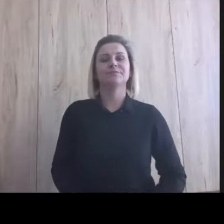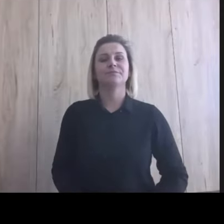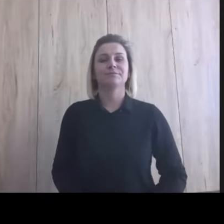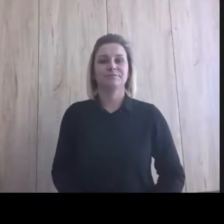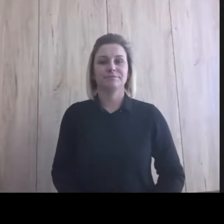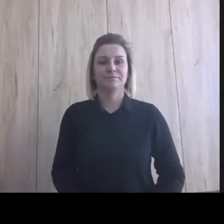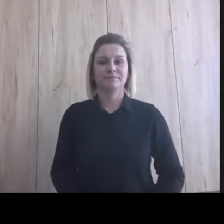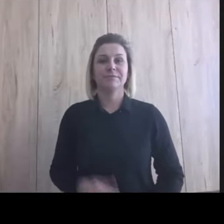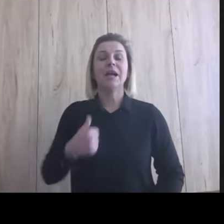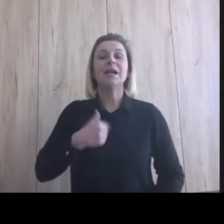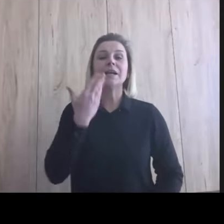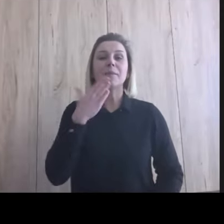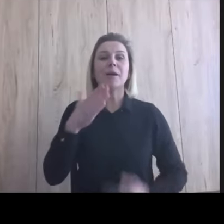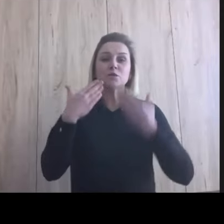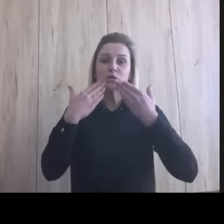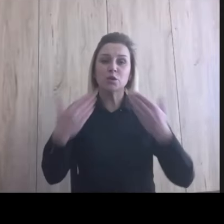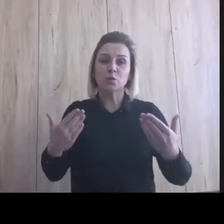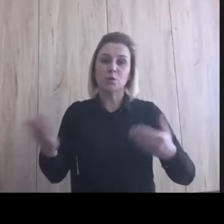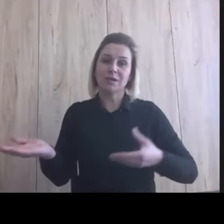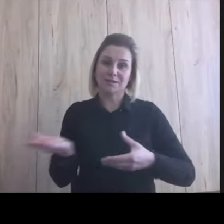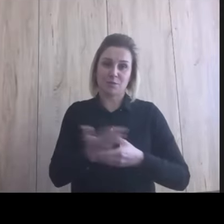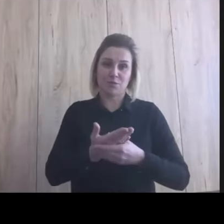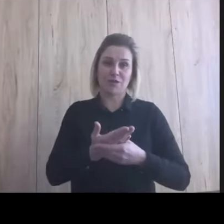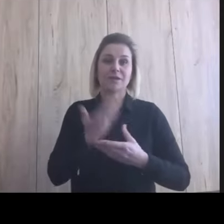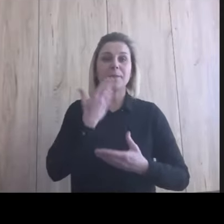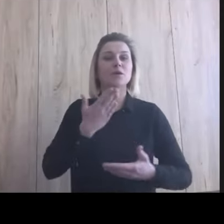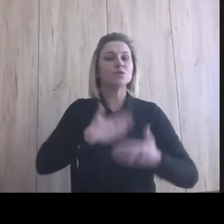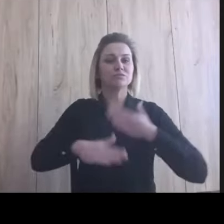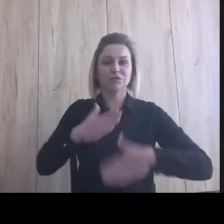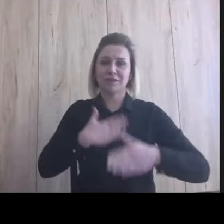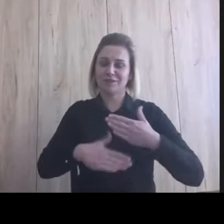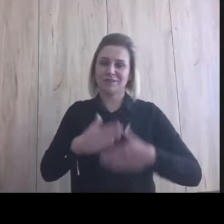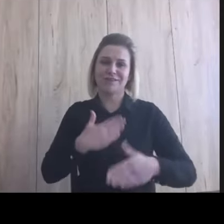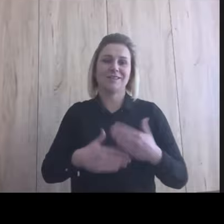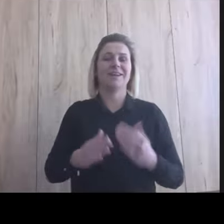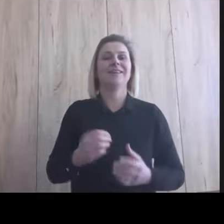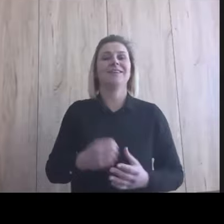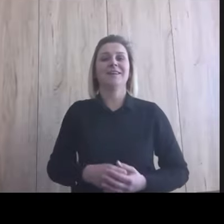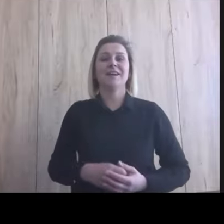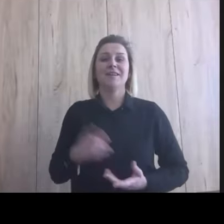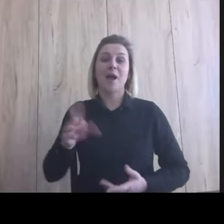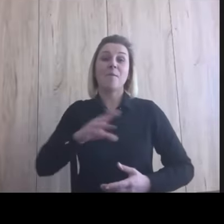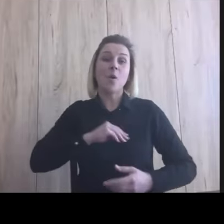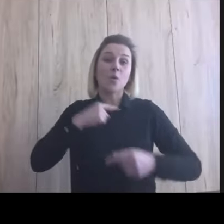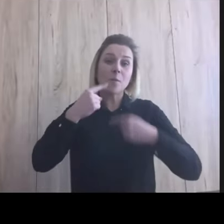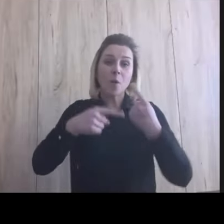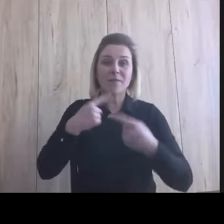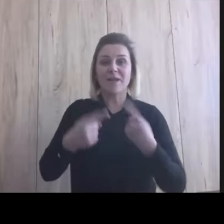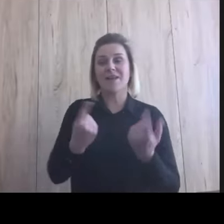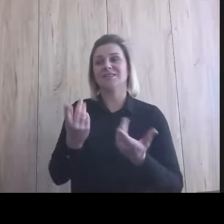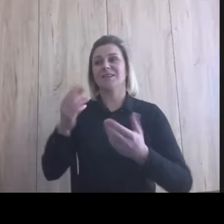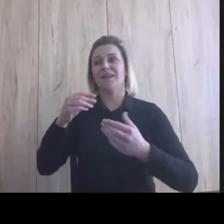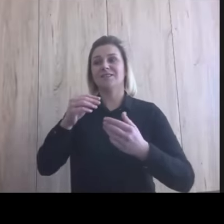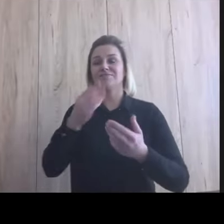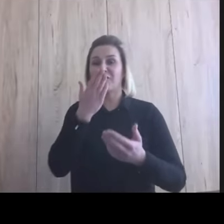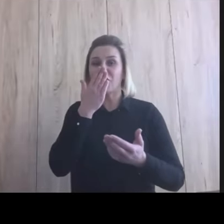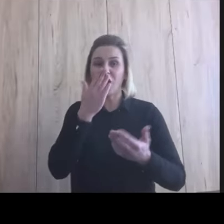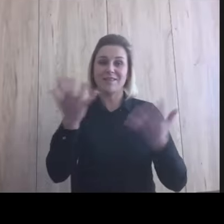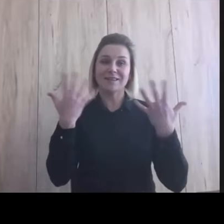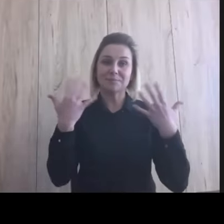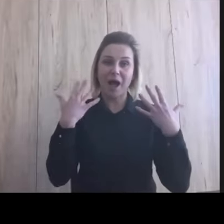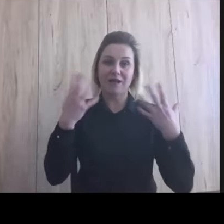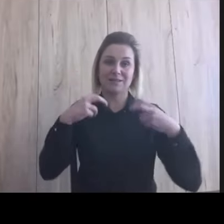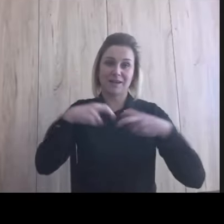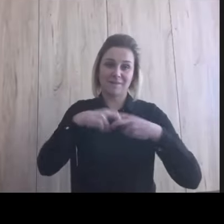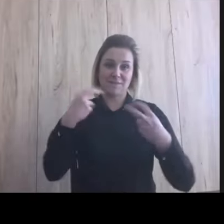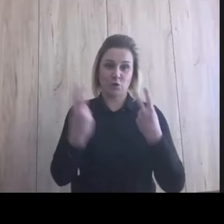No ja bardzo dziękuję za zaproszenie i naprawdę bardzo się cieszę, że mogłem opowiedzieć więcej na temat spaceru wirtualnego. Cieszę